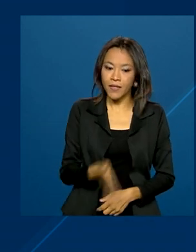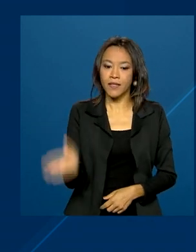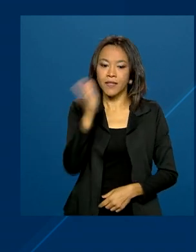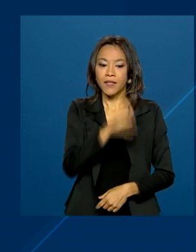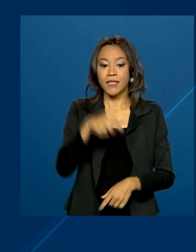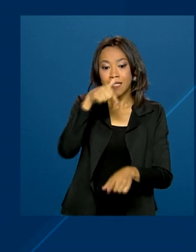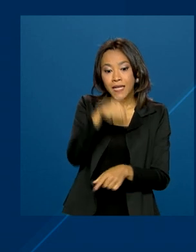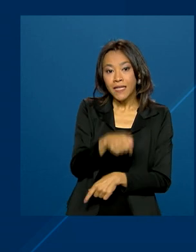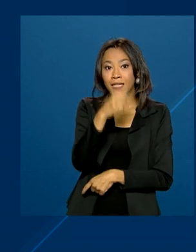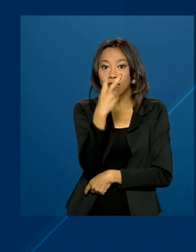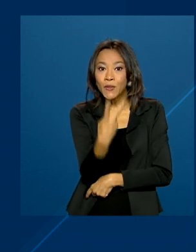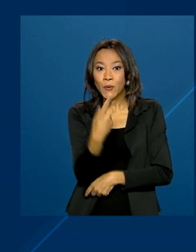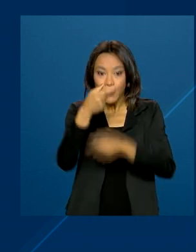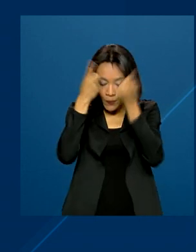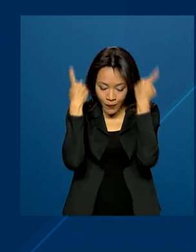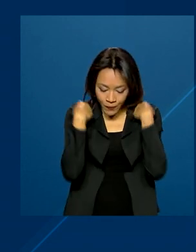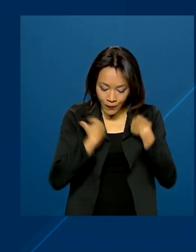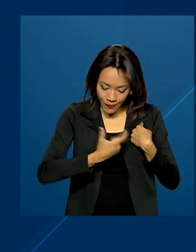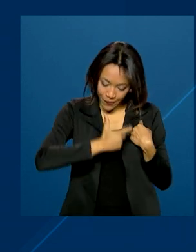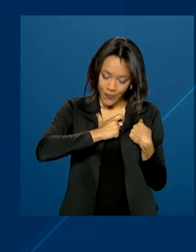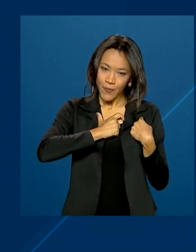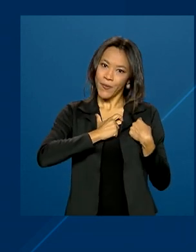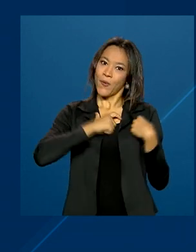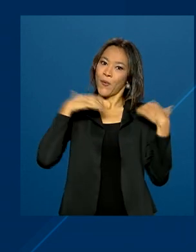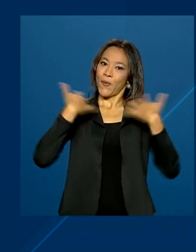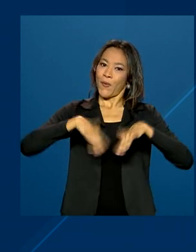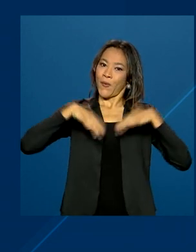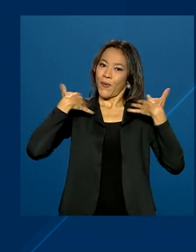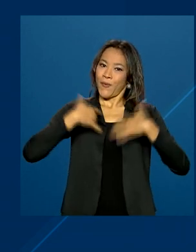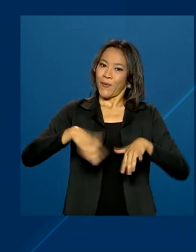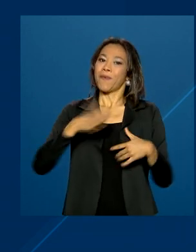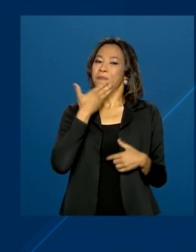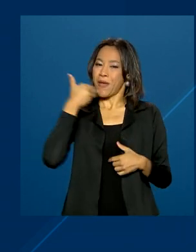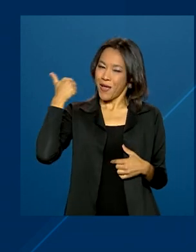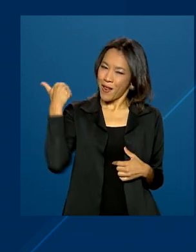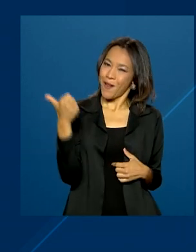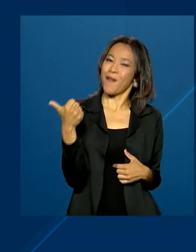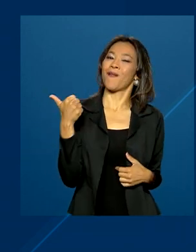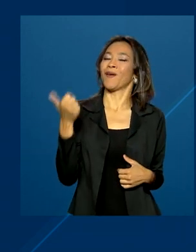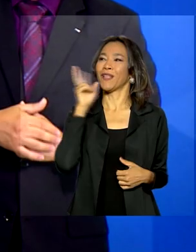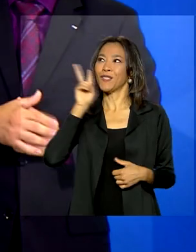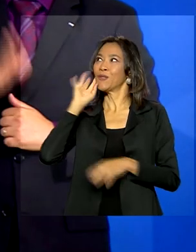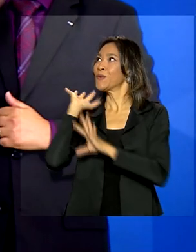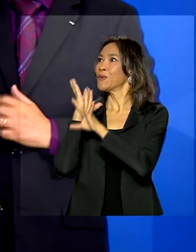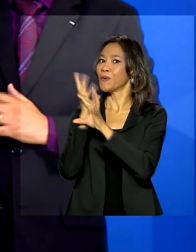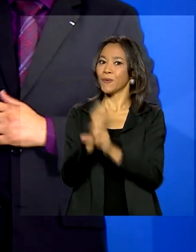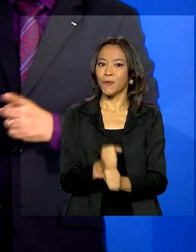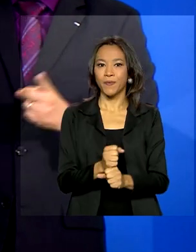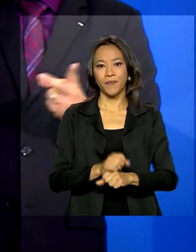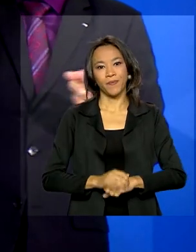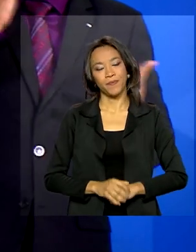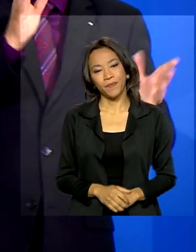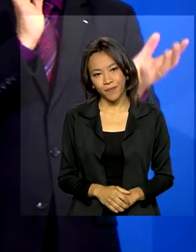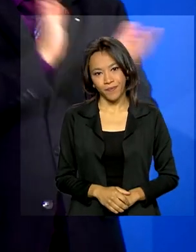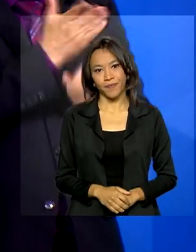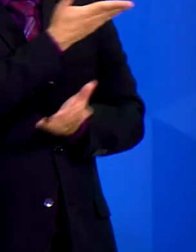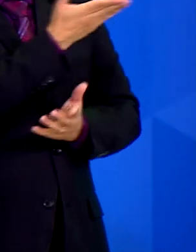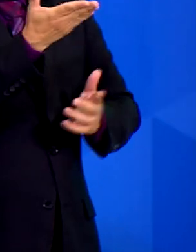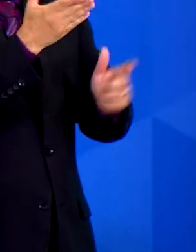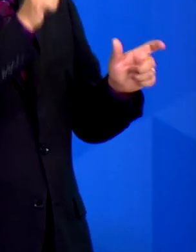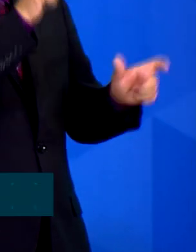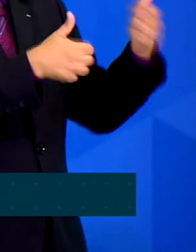medalhas foram conquistadas pelo país, também na melhor campanha da história. Estes atletas que aqui estão